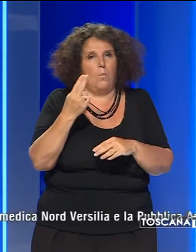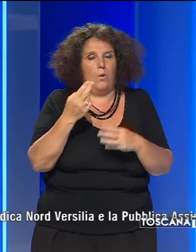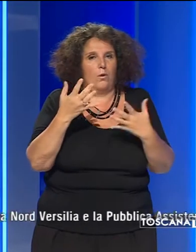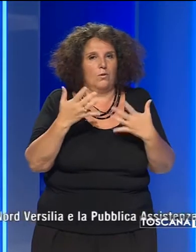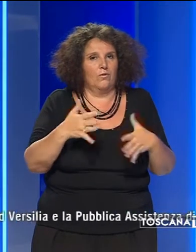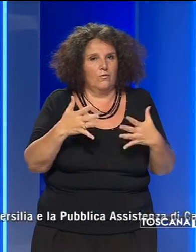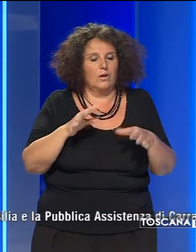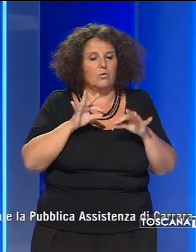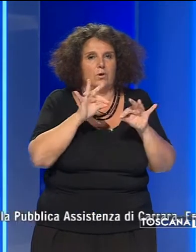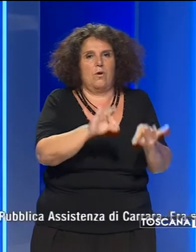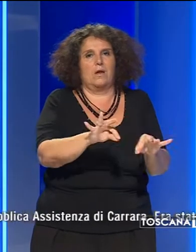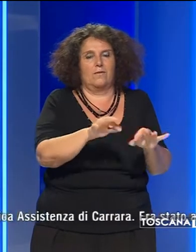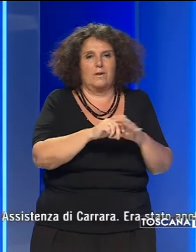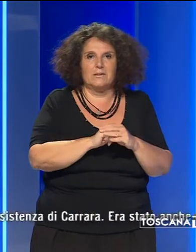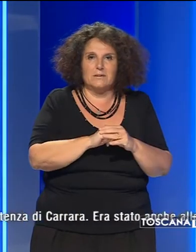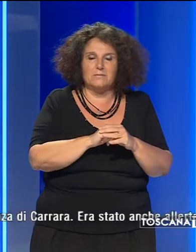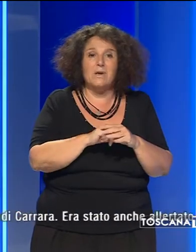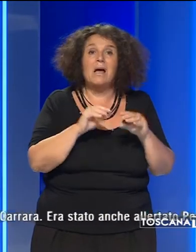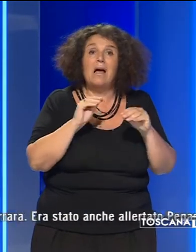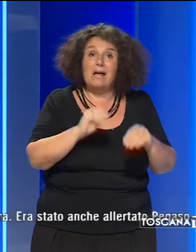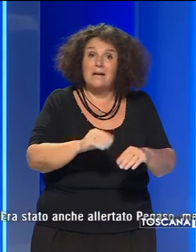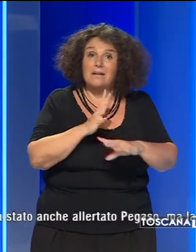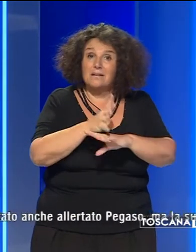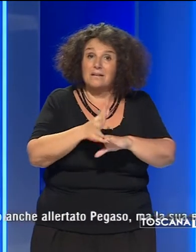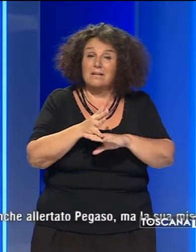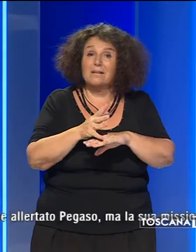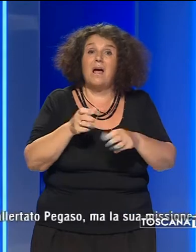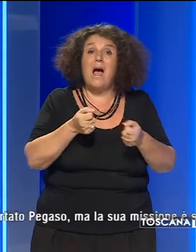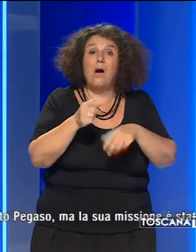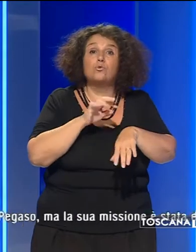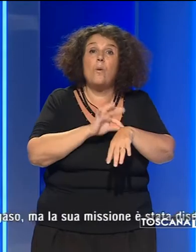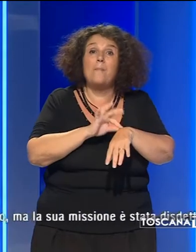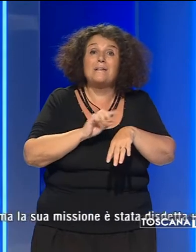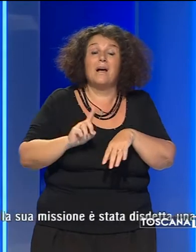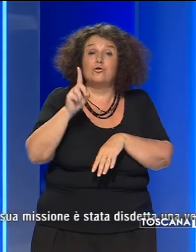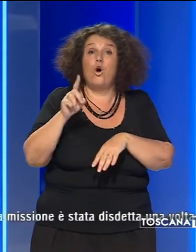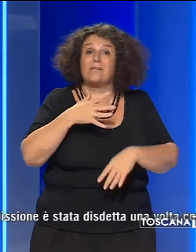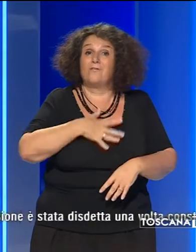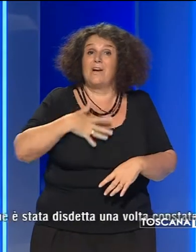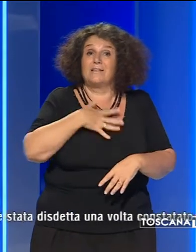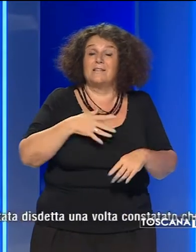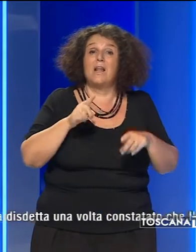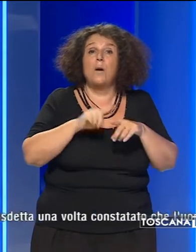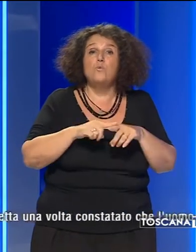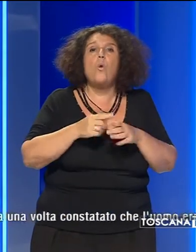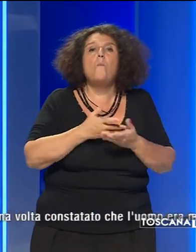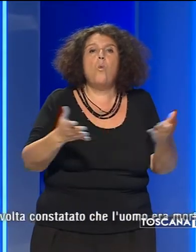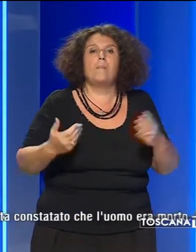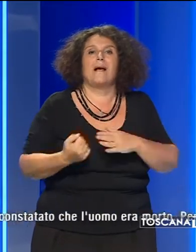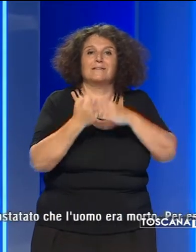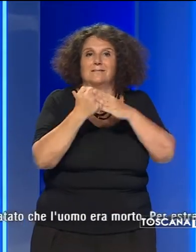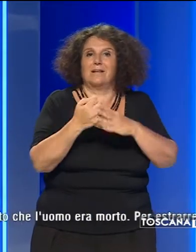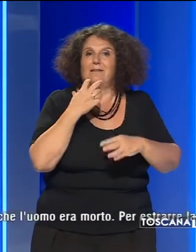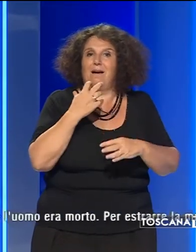al loro arrivo. Sul posto sono intervenute l'automedica Nord Bersilia e la pubblica assistenza di